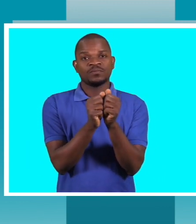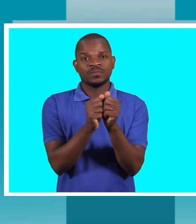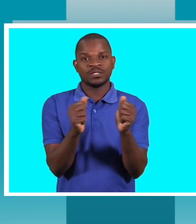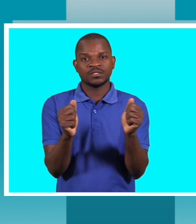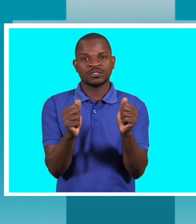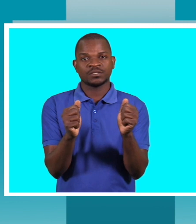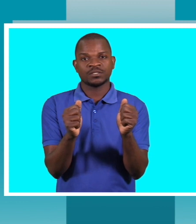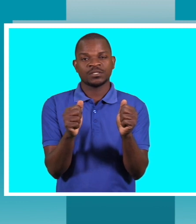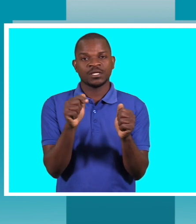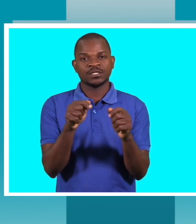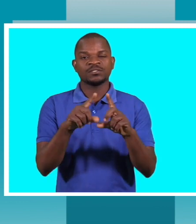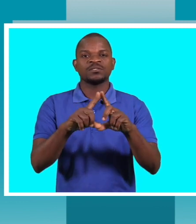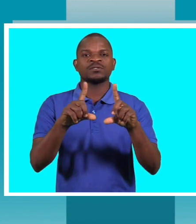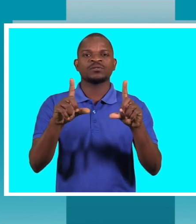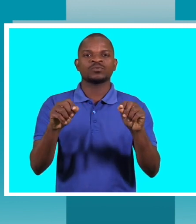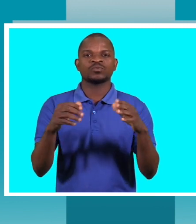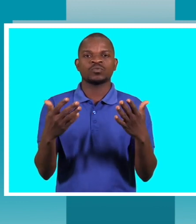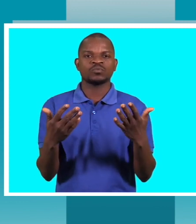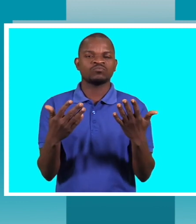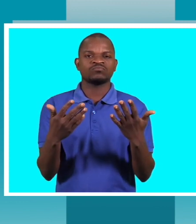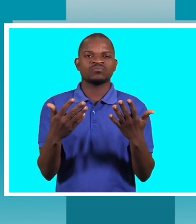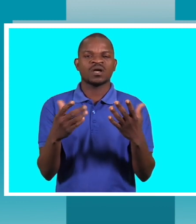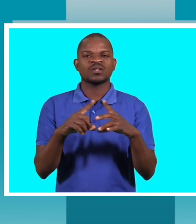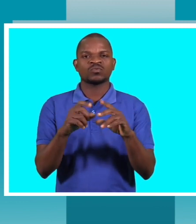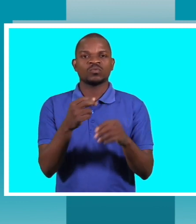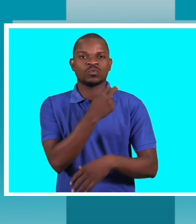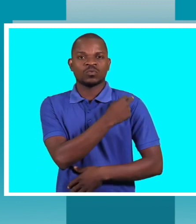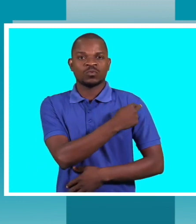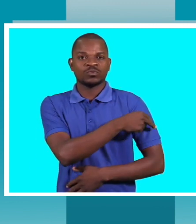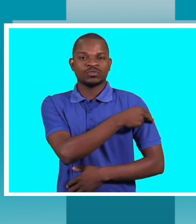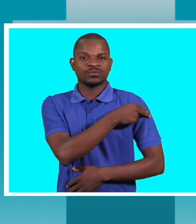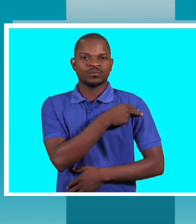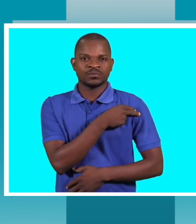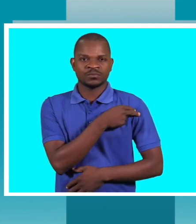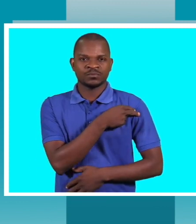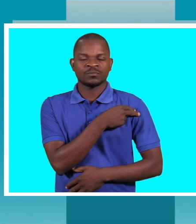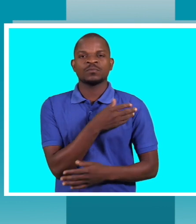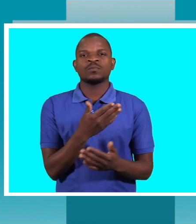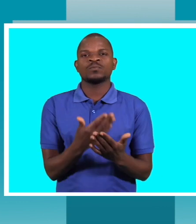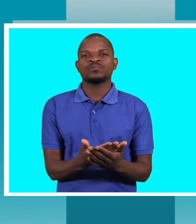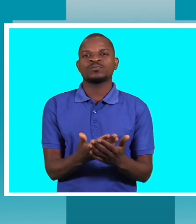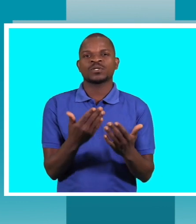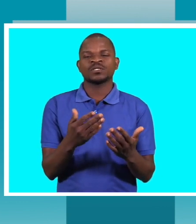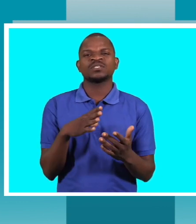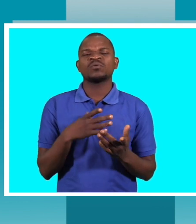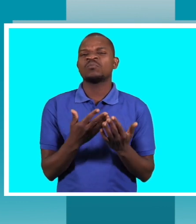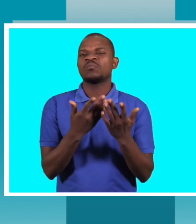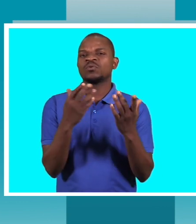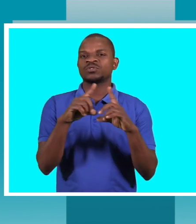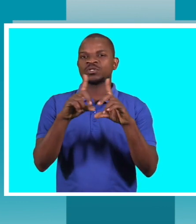de índole sanitária, da unidade sanitária, é que há um conjunto de intervenções e de trabalhos que estão sendo